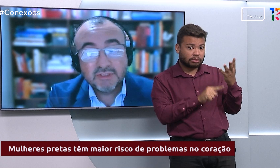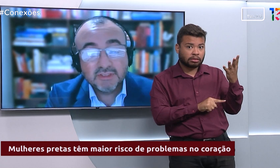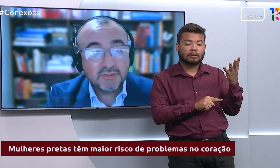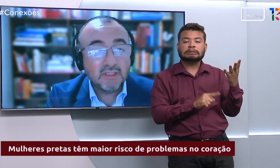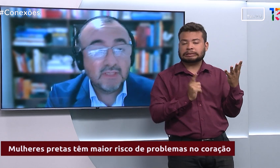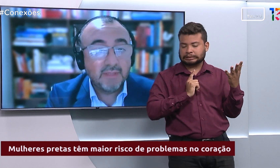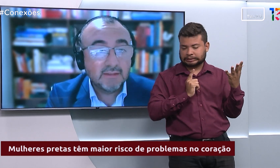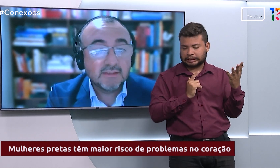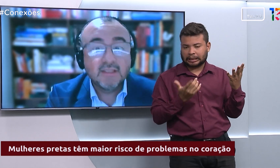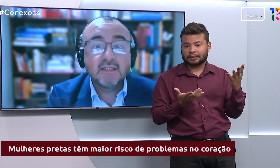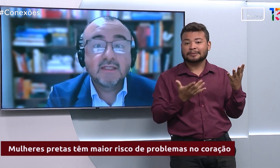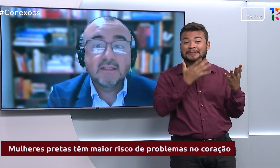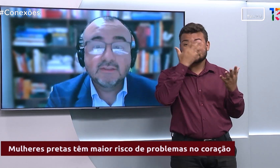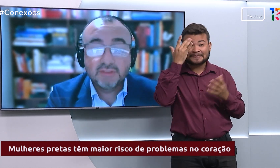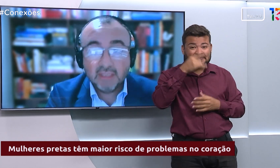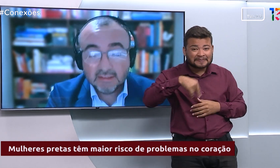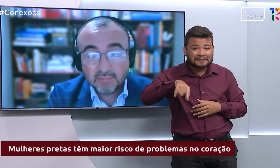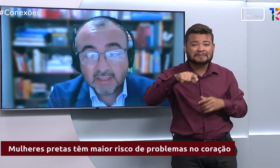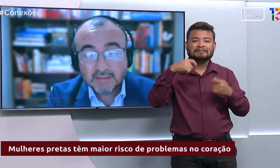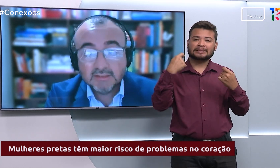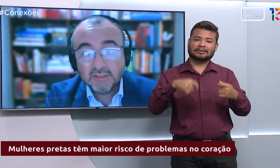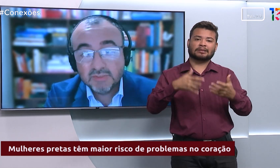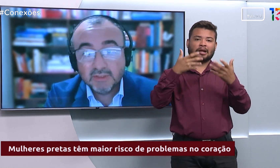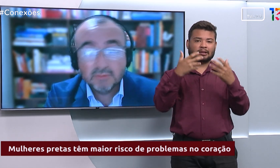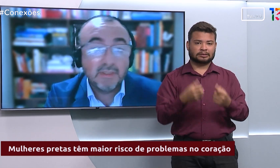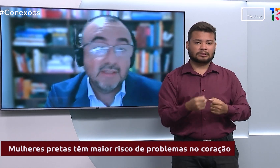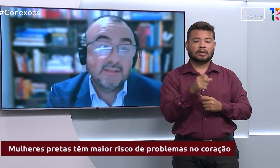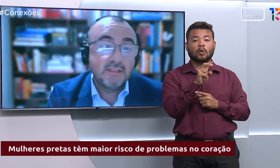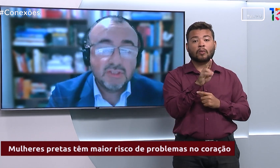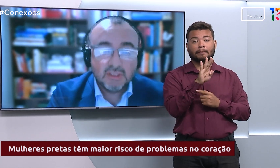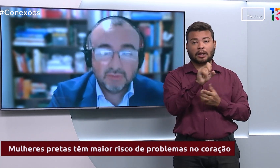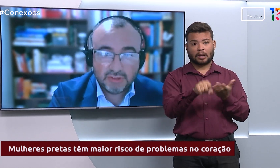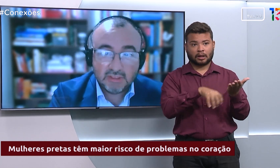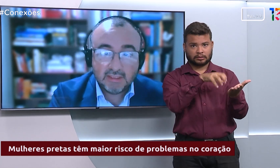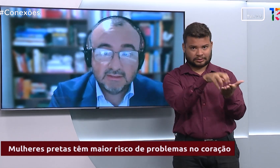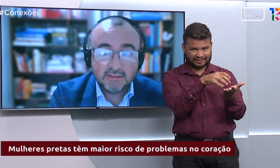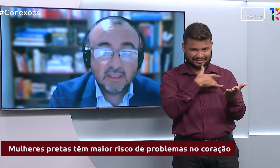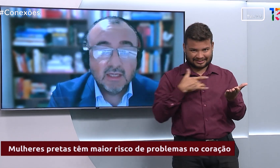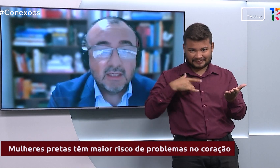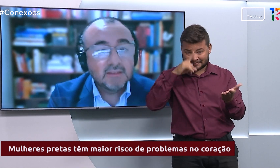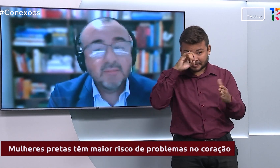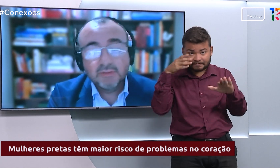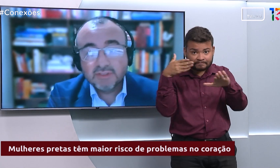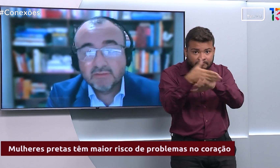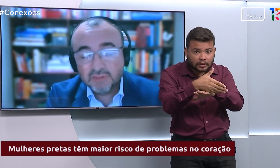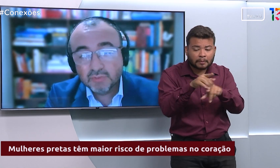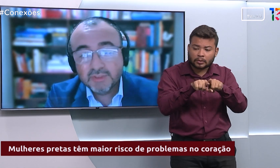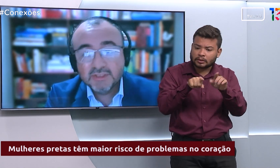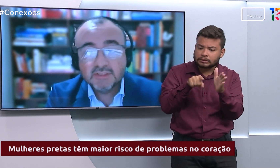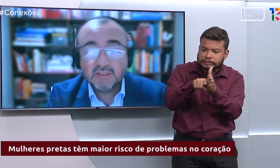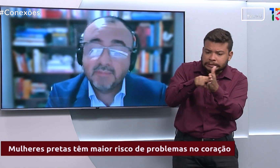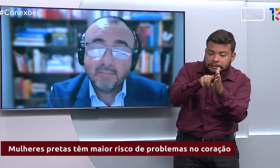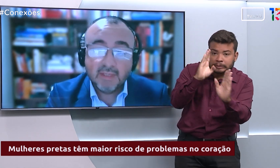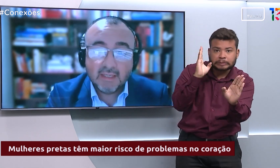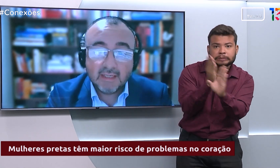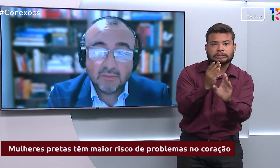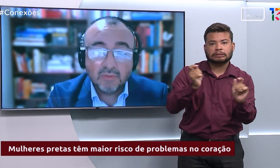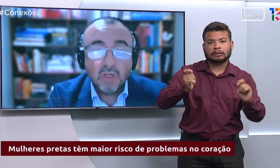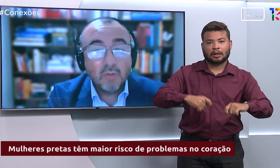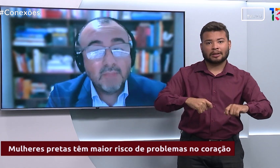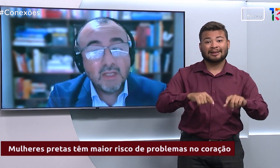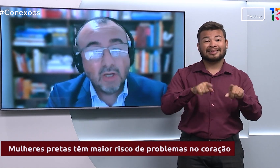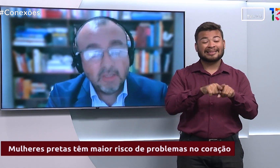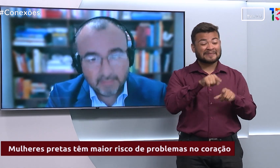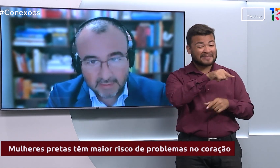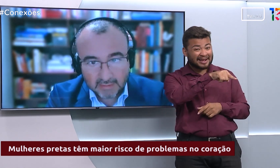precisam estar abertas a irem às unidades básicas de atendimento para serem diagnosticadas e também o serviço precisa estar preparado,